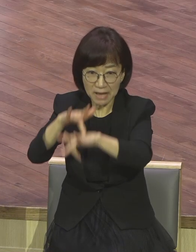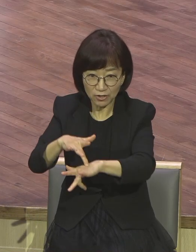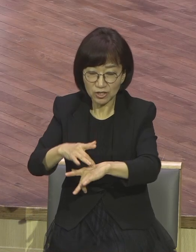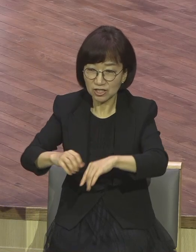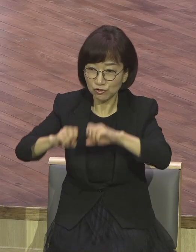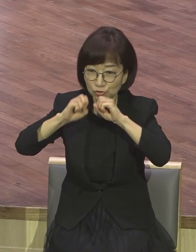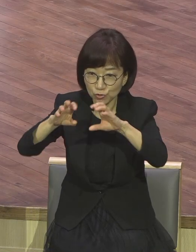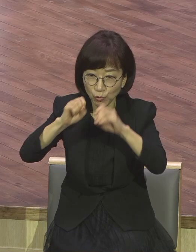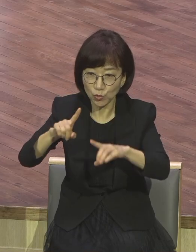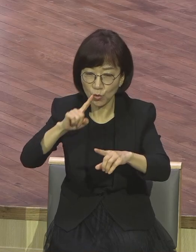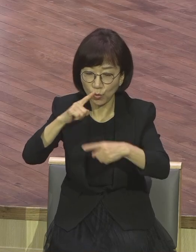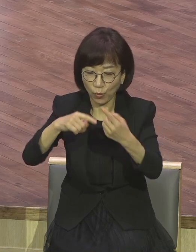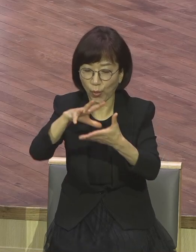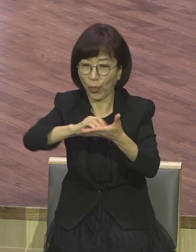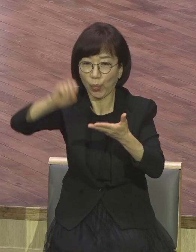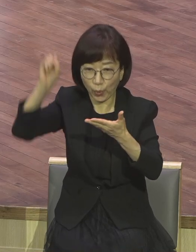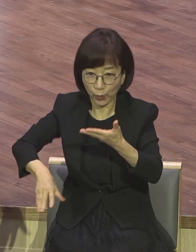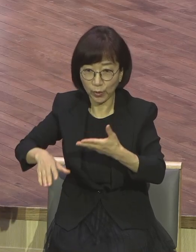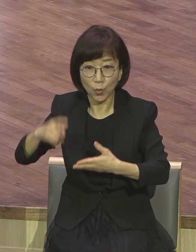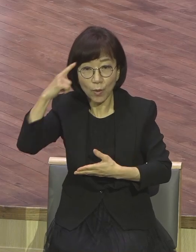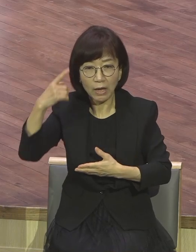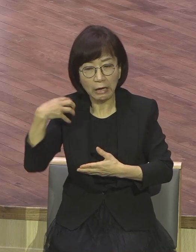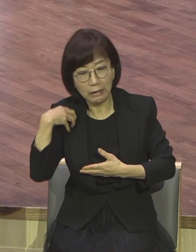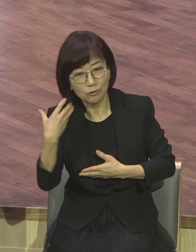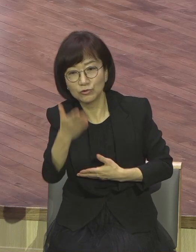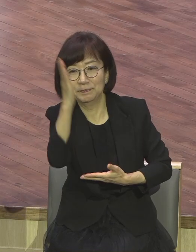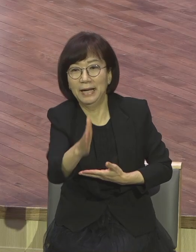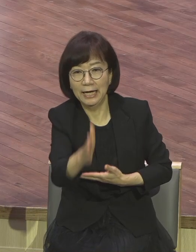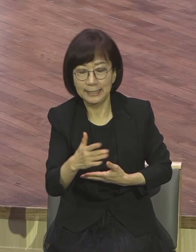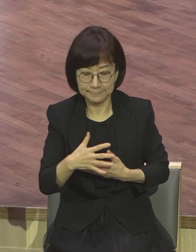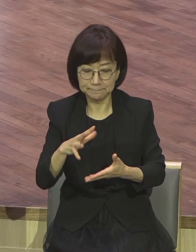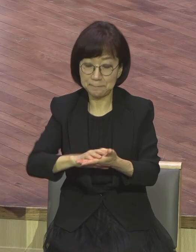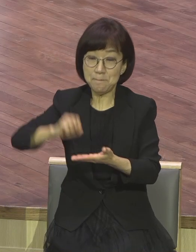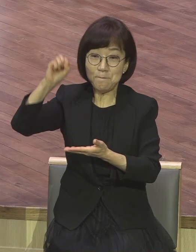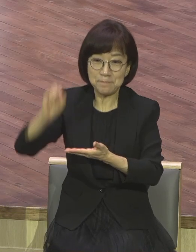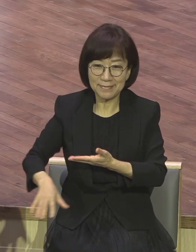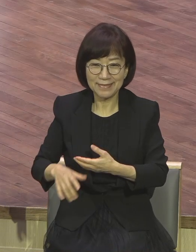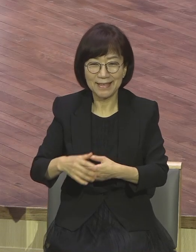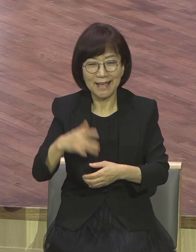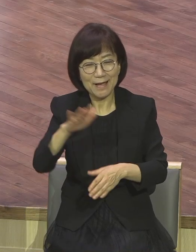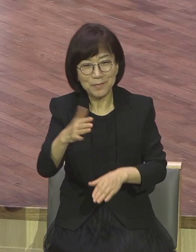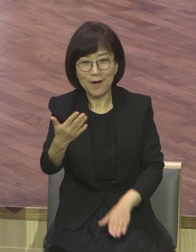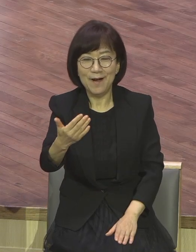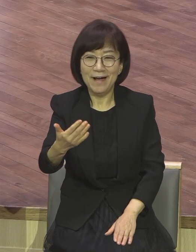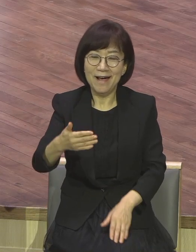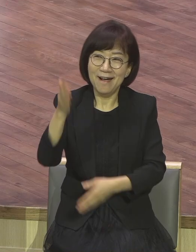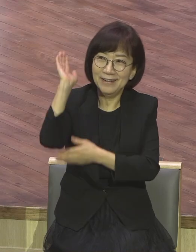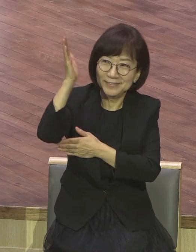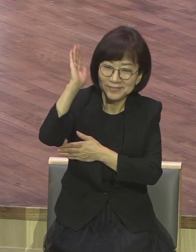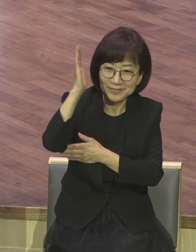말을 안 해요. 부담스럽기 때문에 부담스럽기 때문에 제일 듣기 싫은 게 교회 마귀란 말이에요. 그런 듣기 싫은 소리 안 해요.